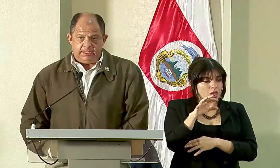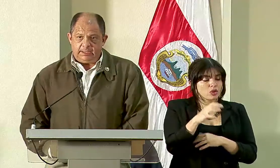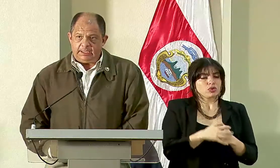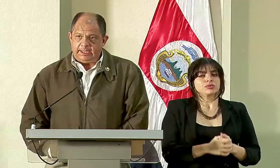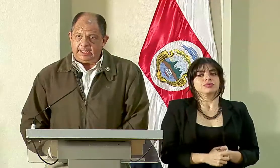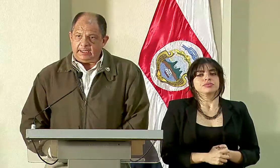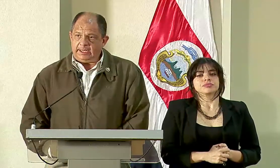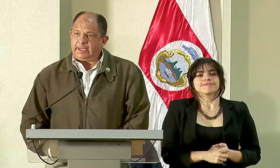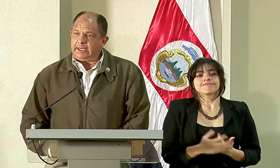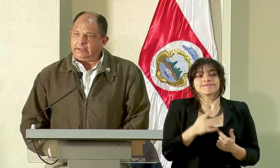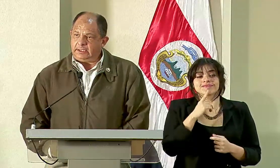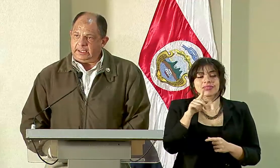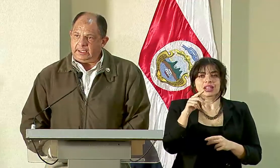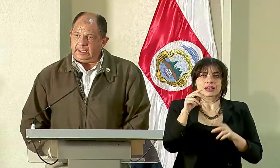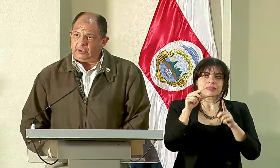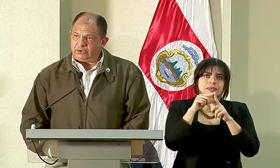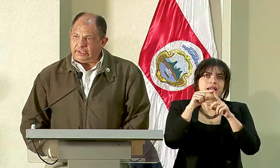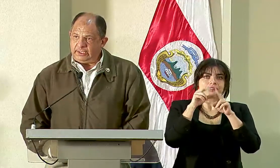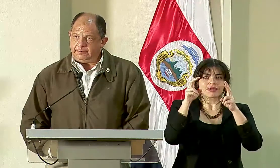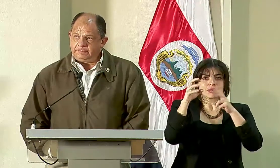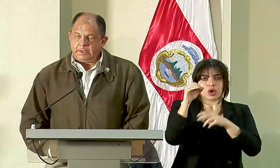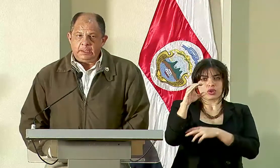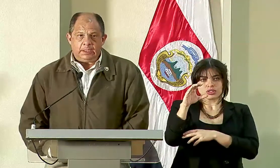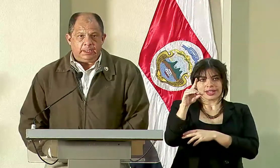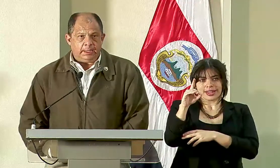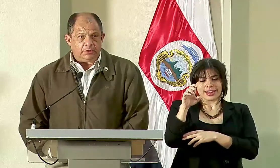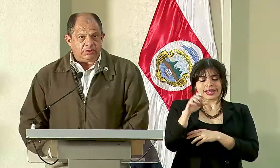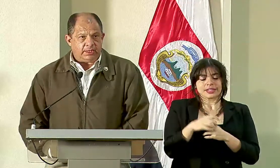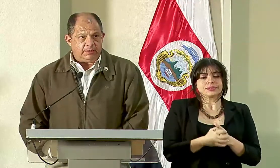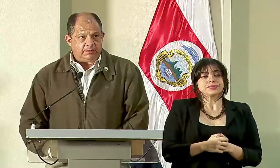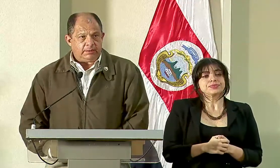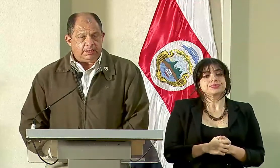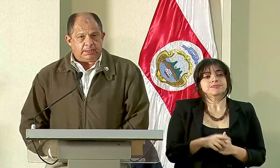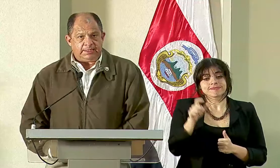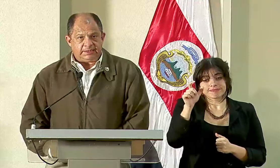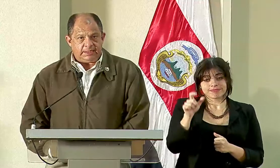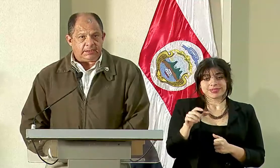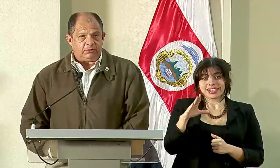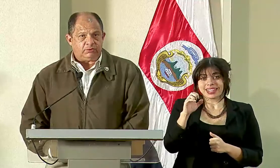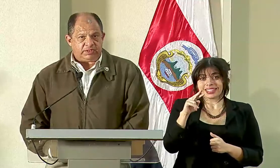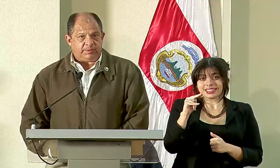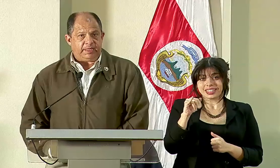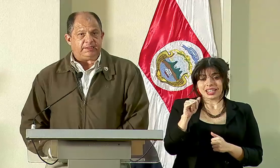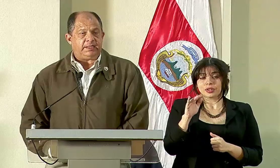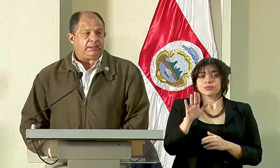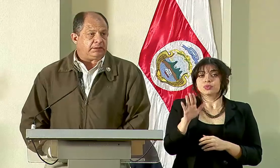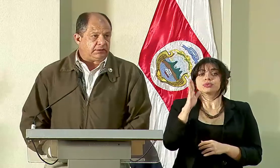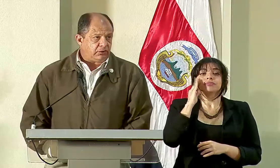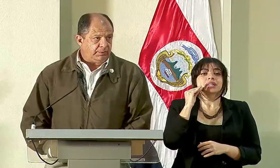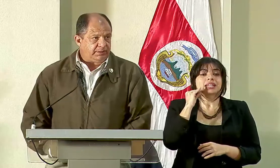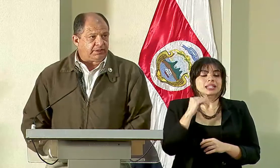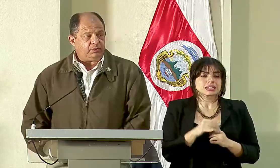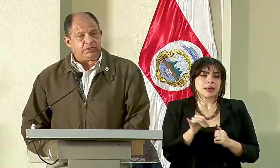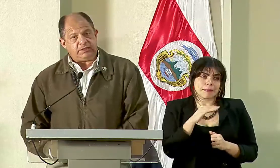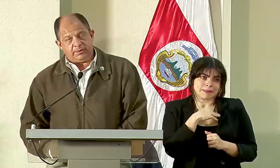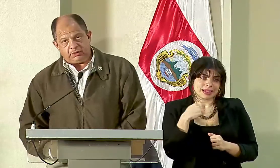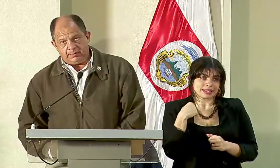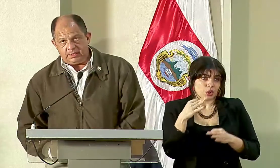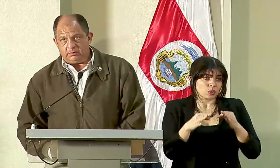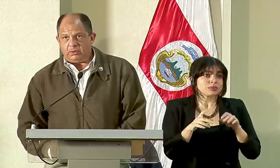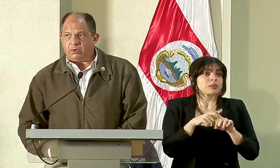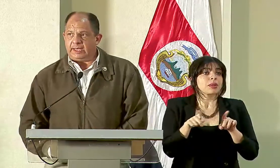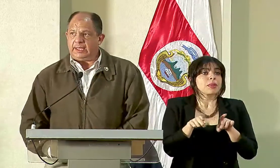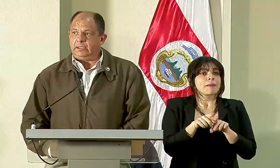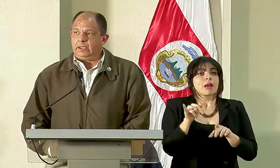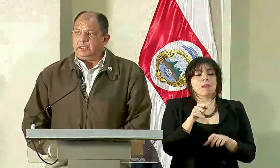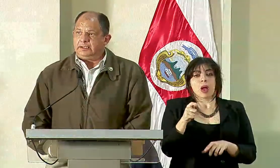la jerga de la OCDE. Doña Cristina, con su experiencia, tanto como ministra de Justicia, pero